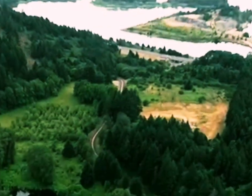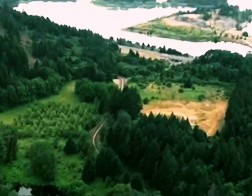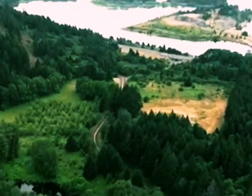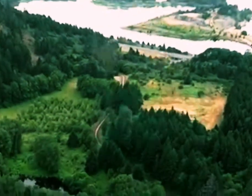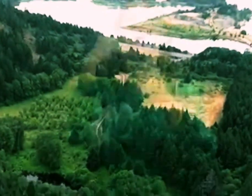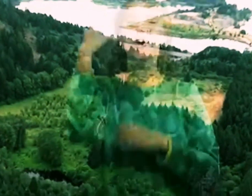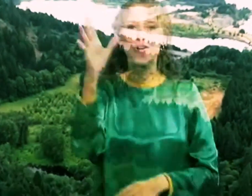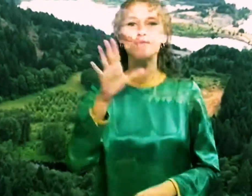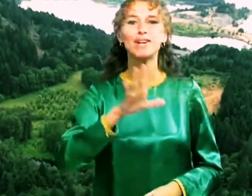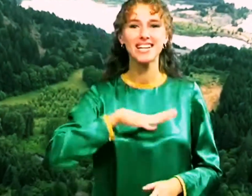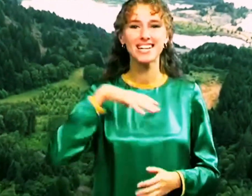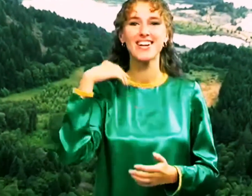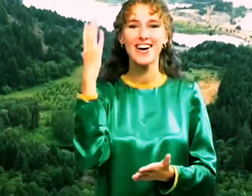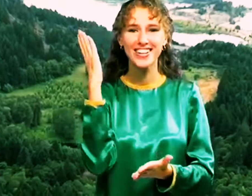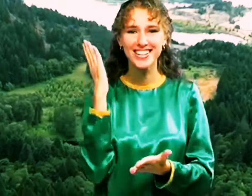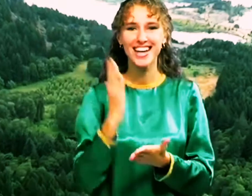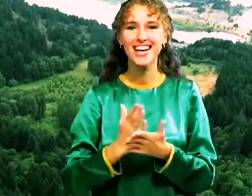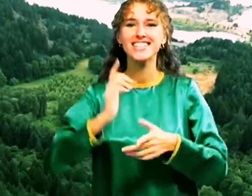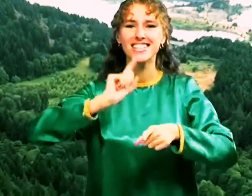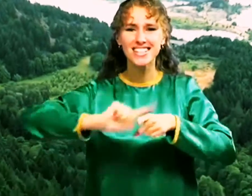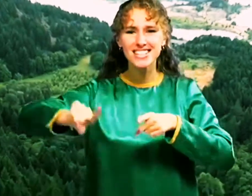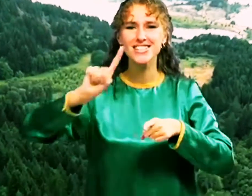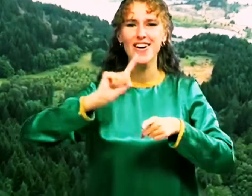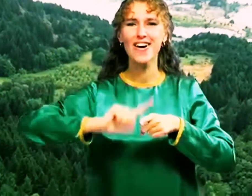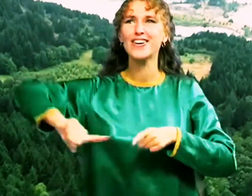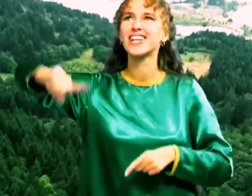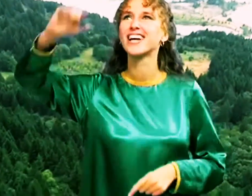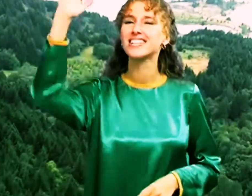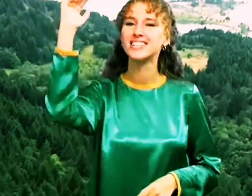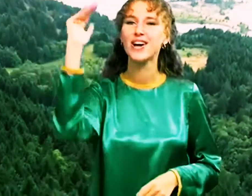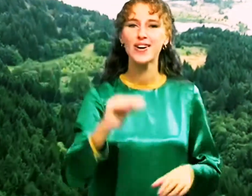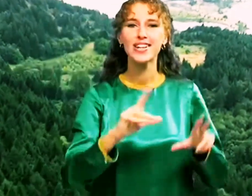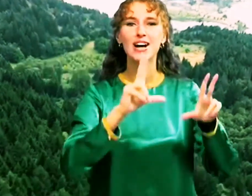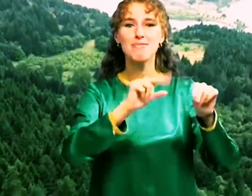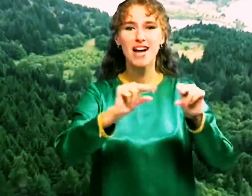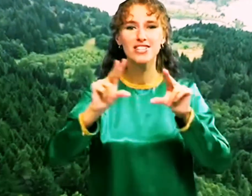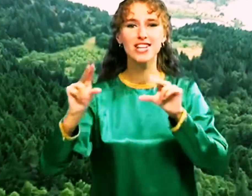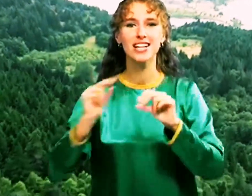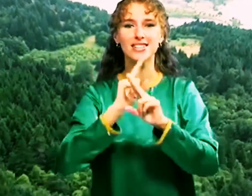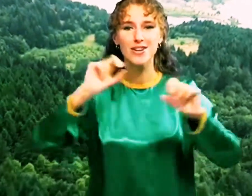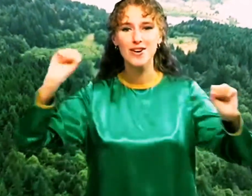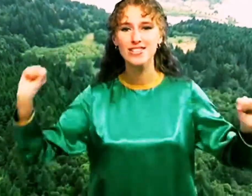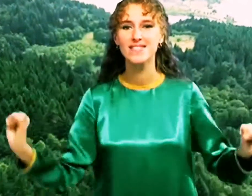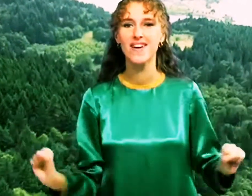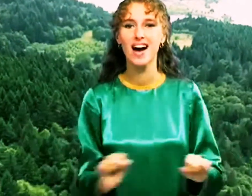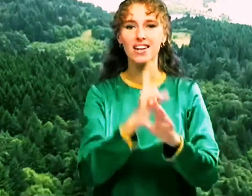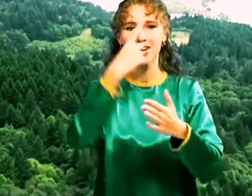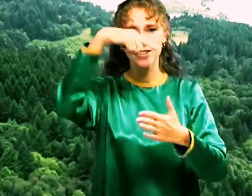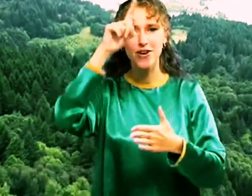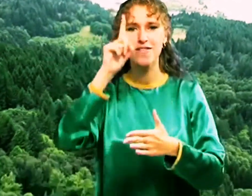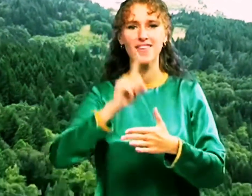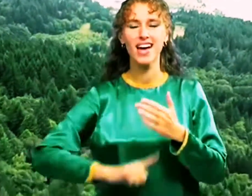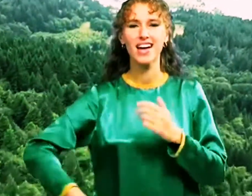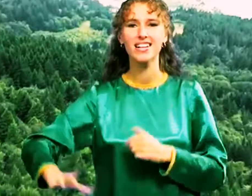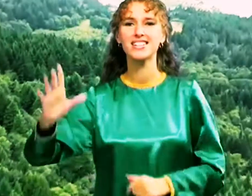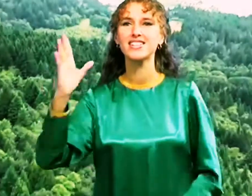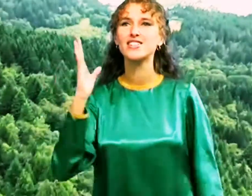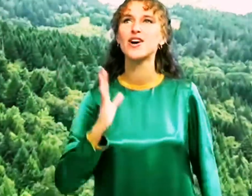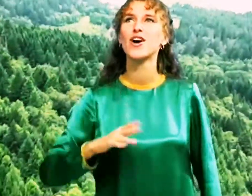Он был, он есть, и скоро грядет Блажен, кто свят, кто верит и ждет